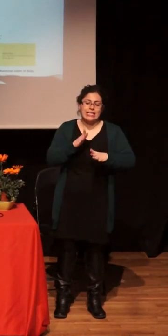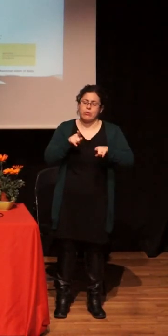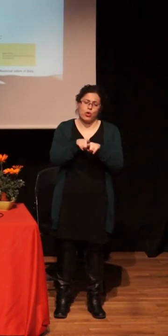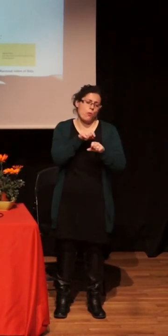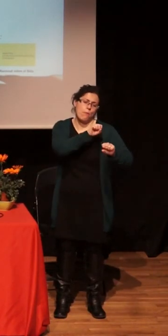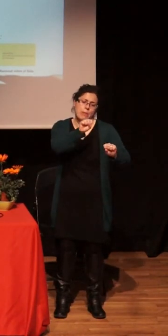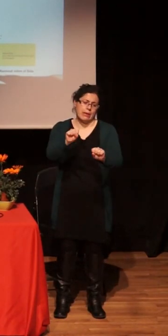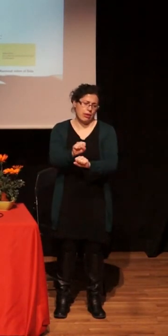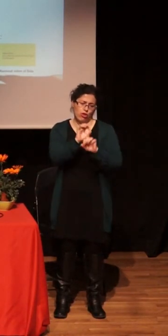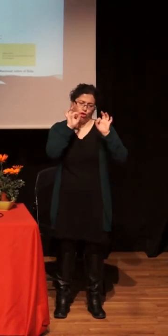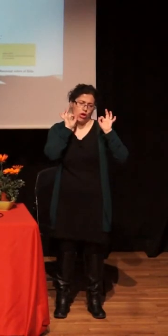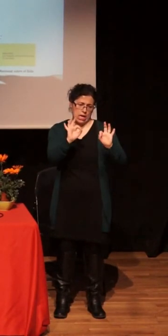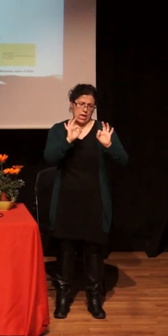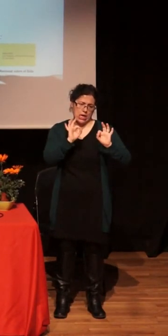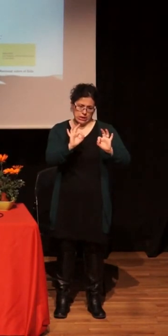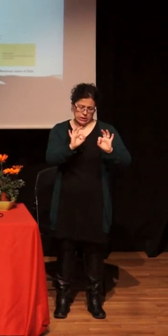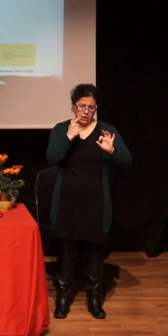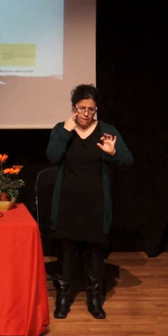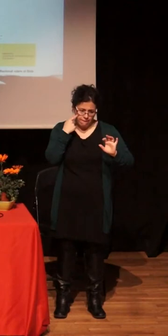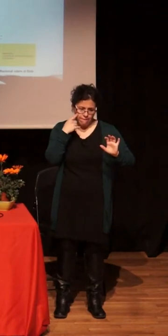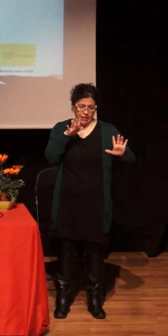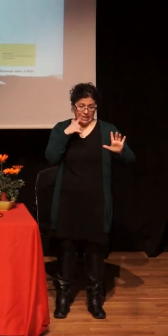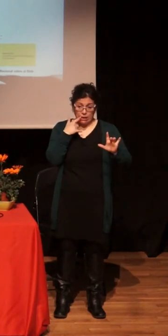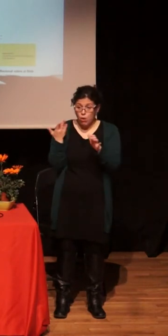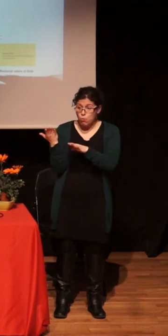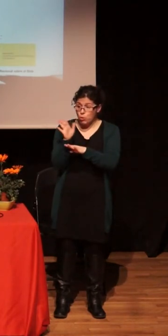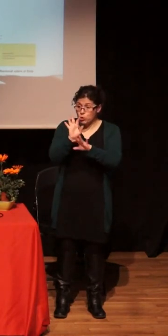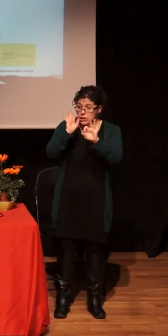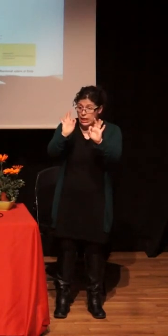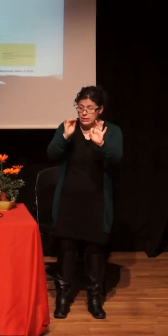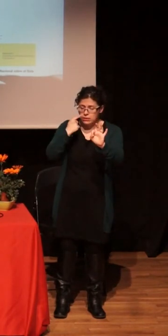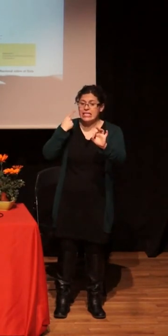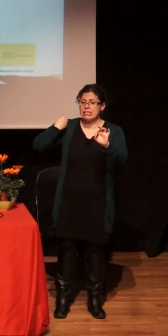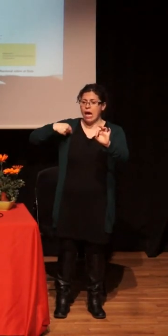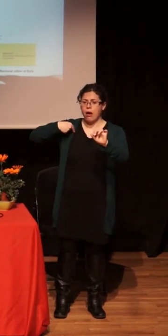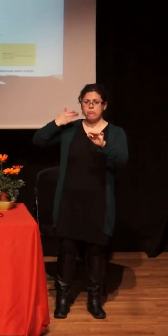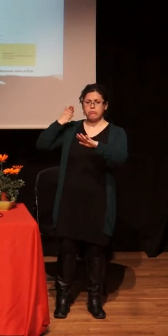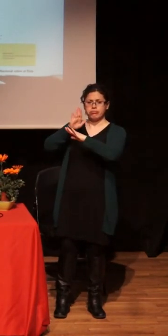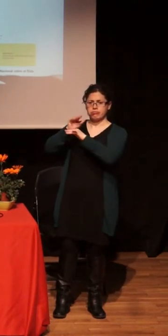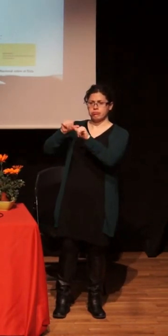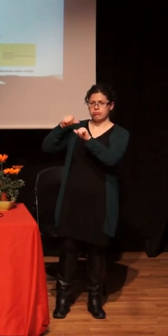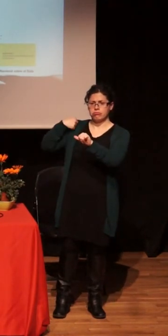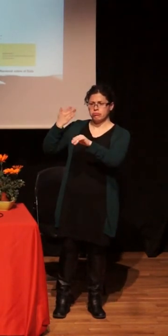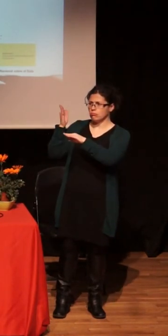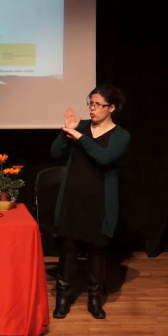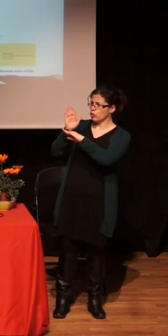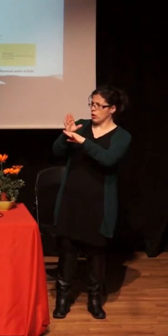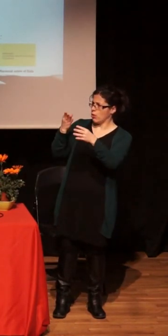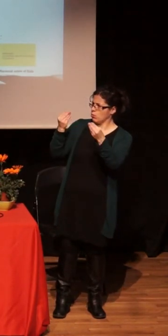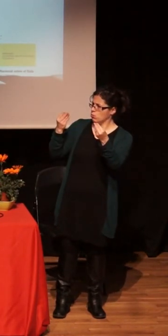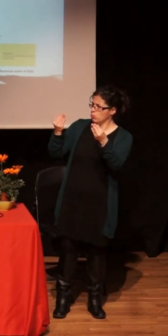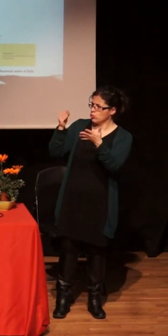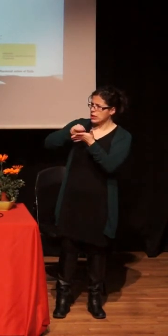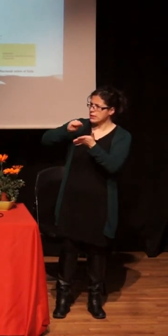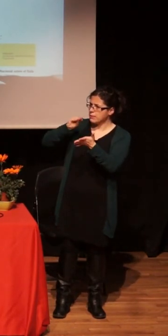y que la propuesta es esta, porque se ha demostrado que las intervenciones